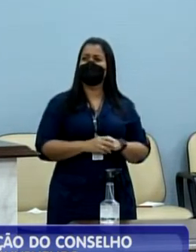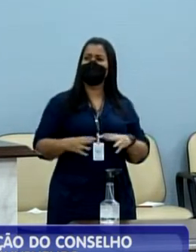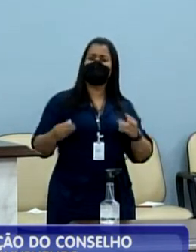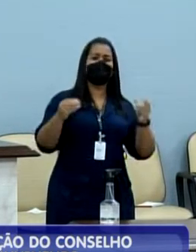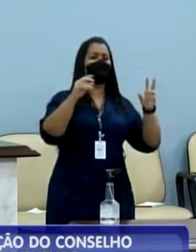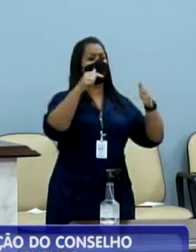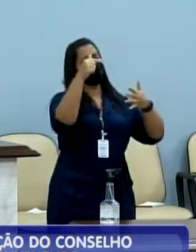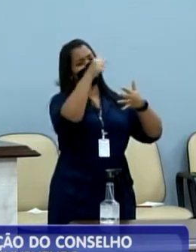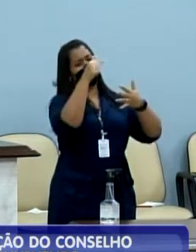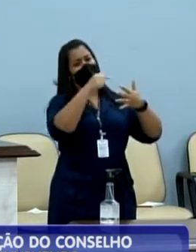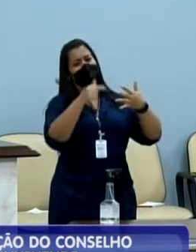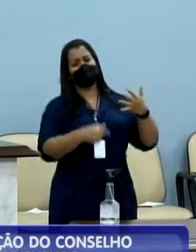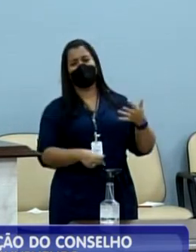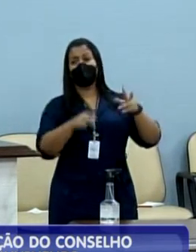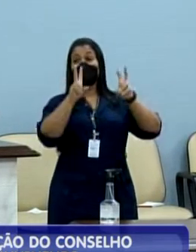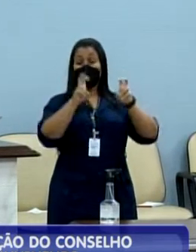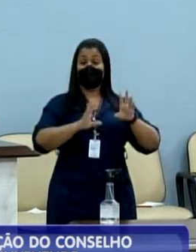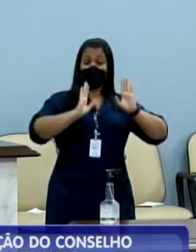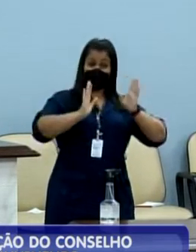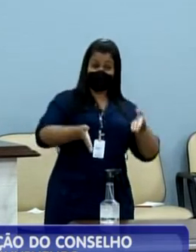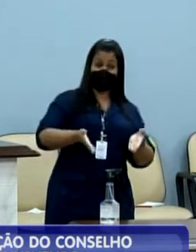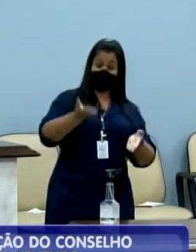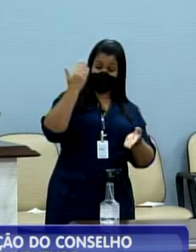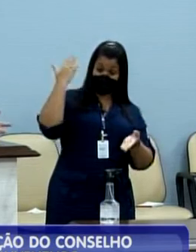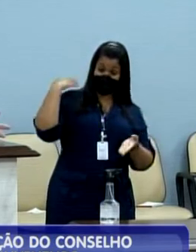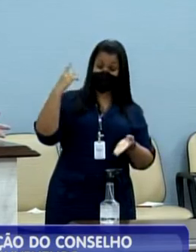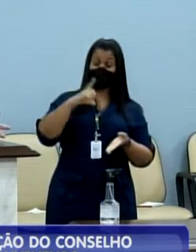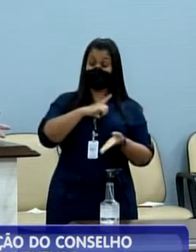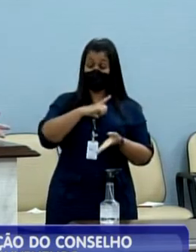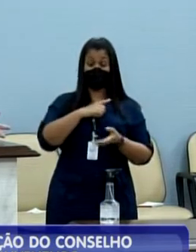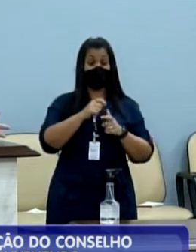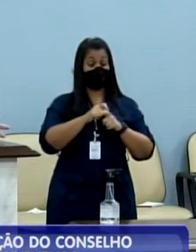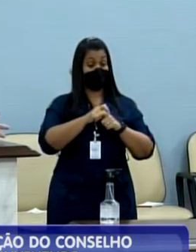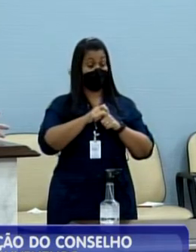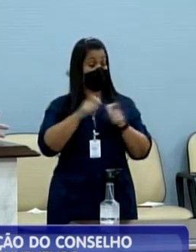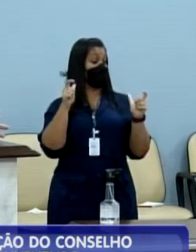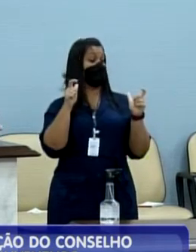questões que já existiam foram amplificadas.